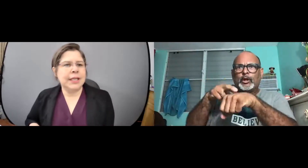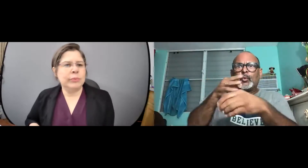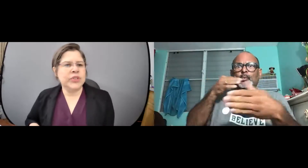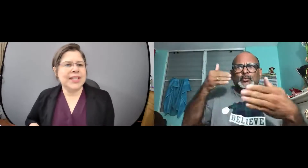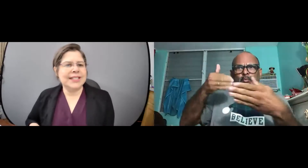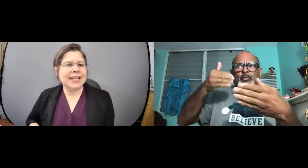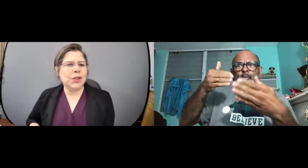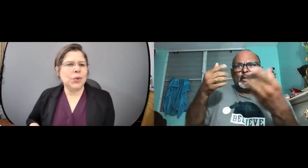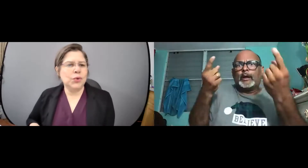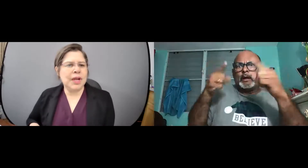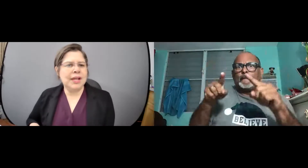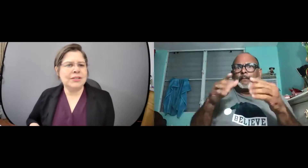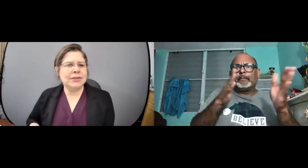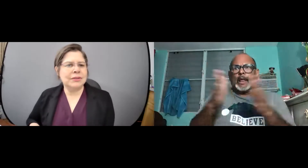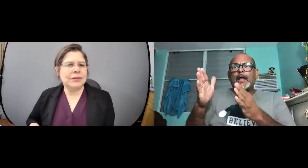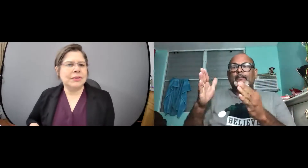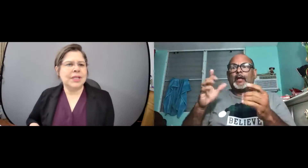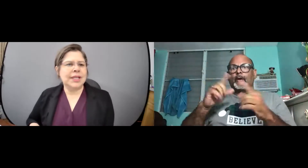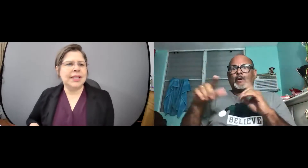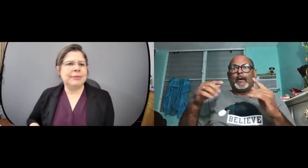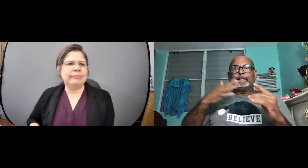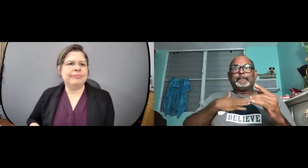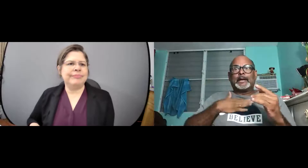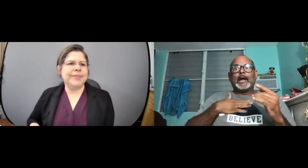y hemos estado un año